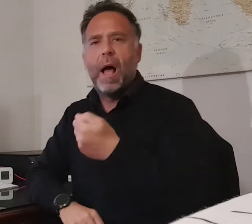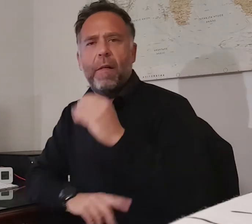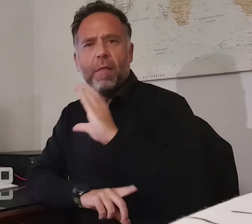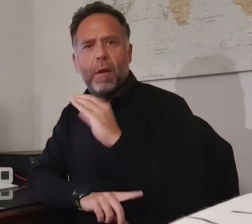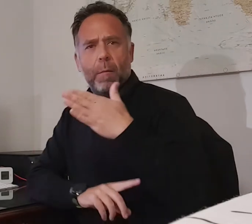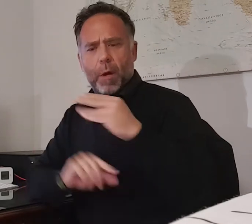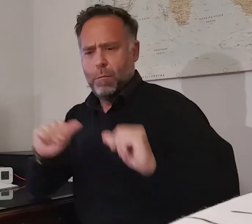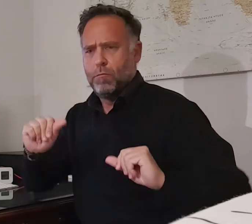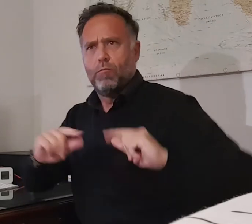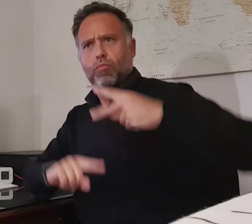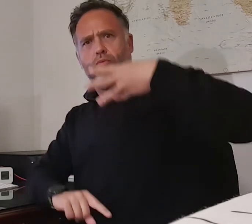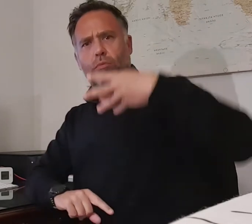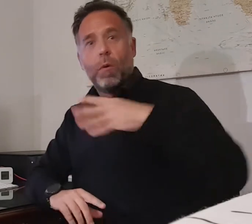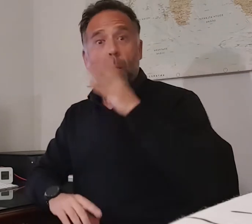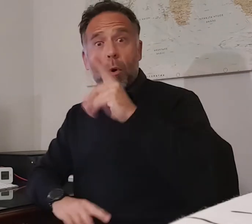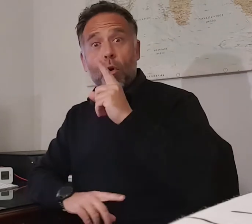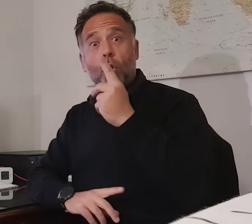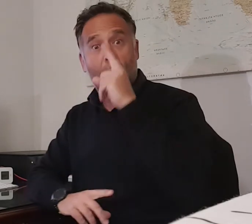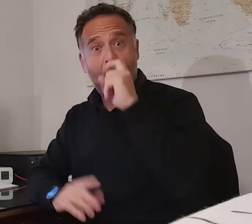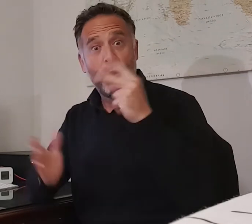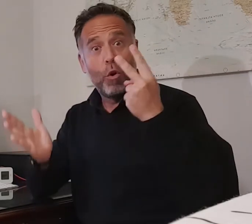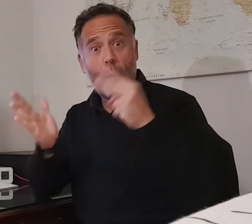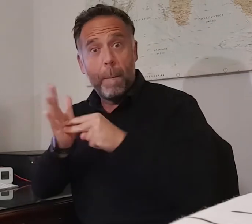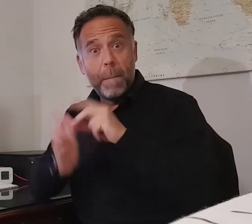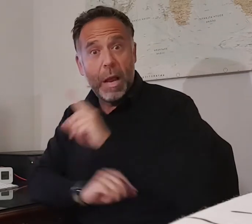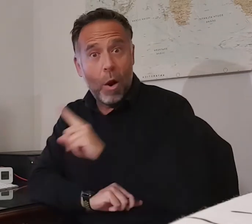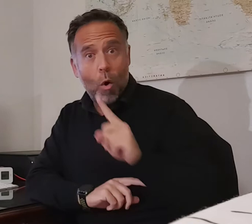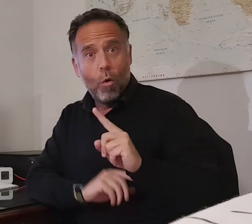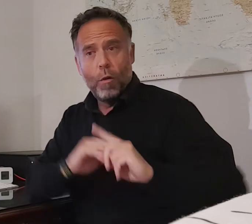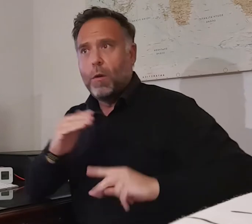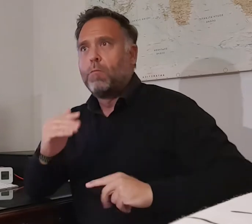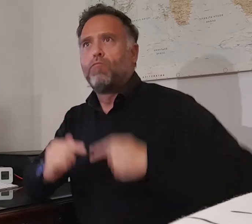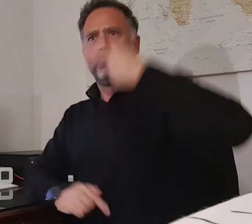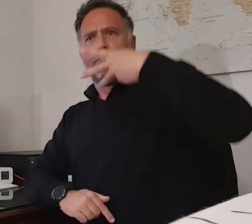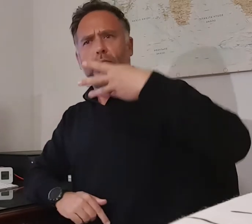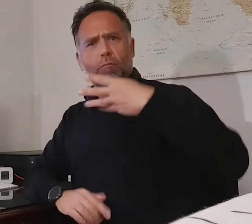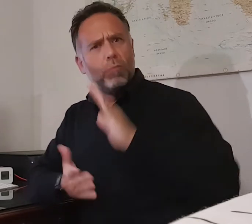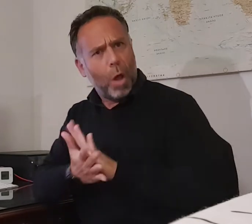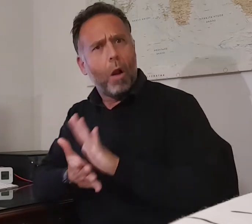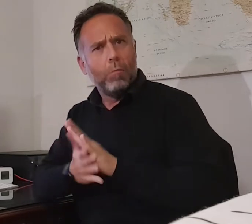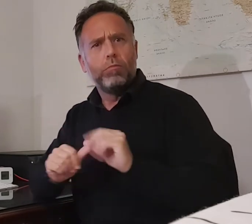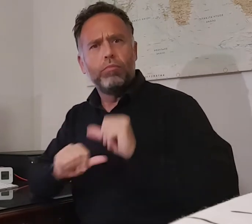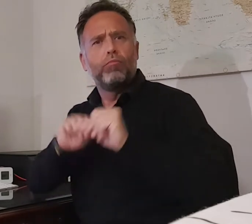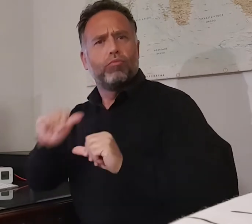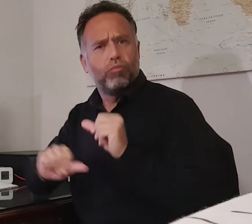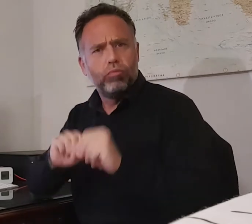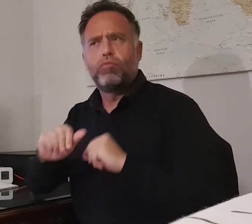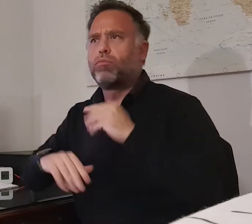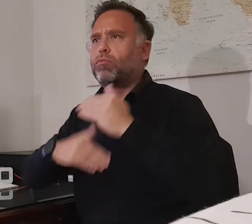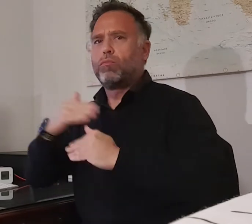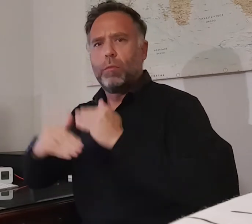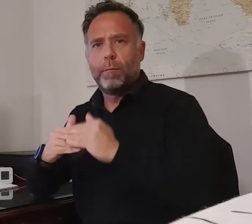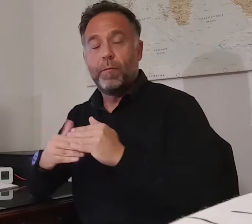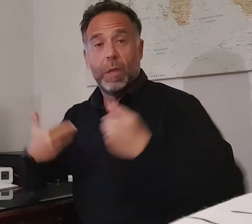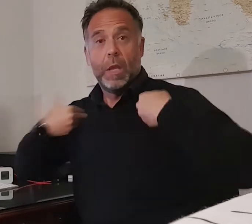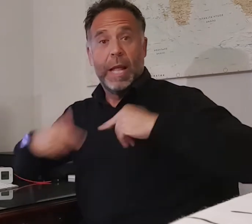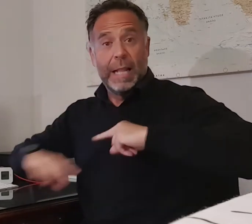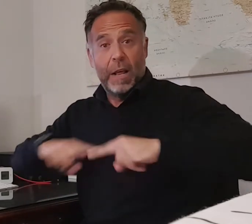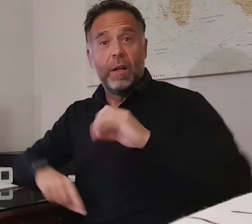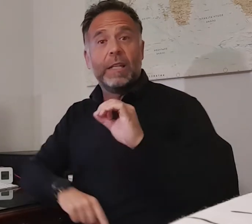2011 se mantiene en la Liga con cierta tranquilidad. El conjunto dirigido por Sito Alonso ha convertido el talento